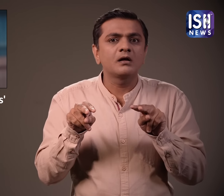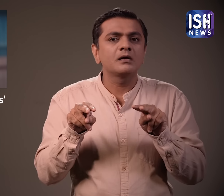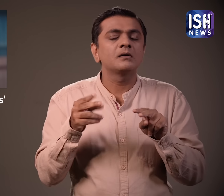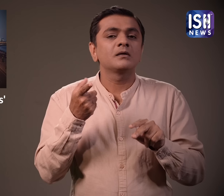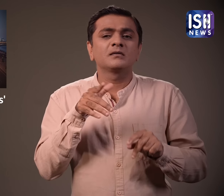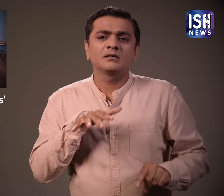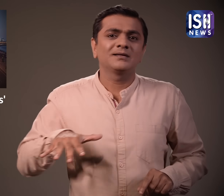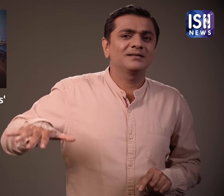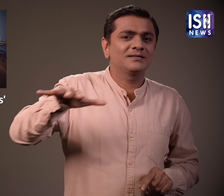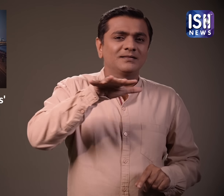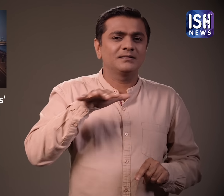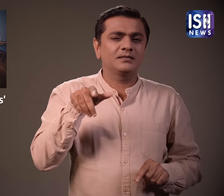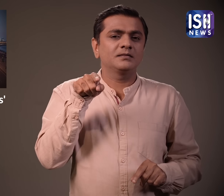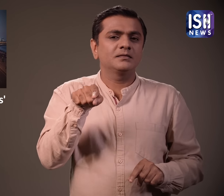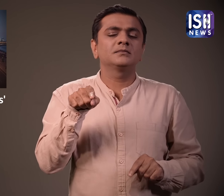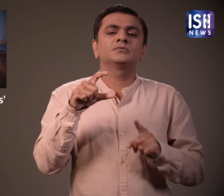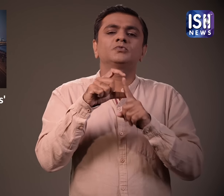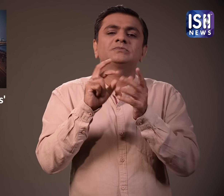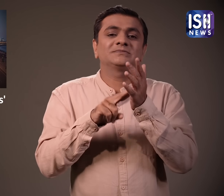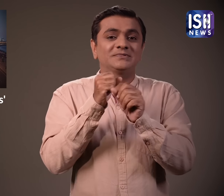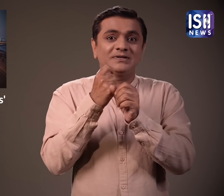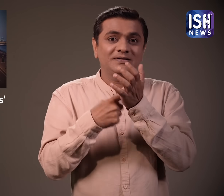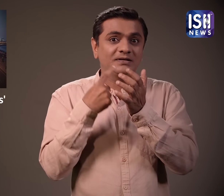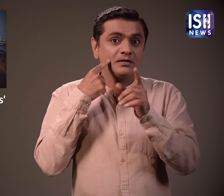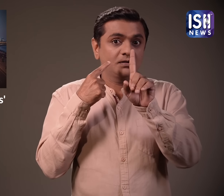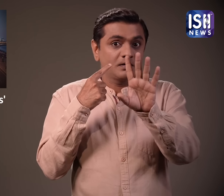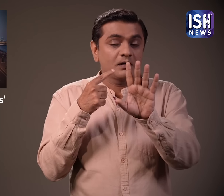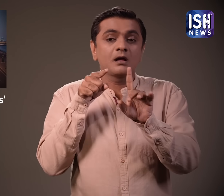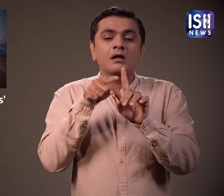डोंगरी नाम मराटी शप्द डोंगर से लिया गया है जिसका अर्थ पहाडी